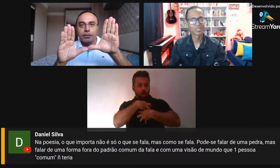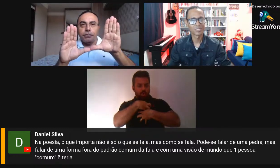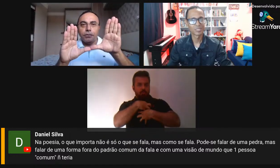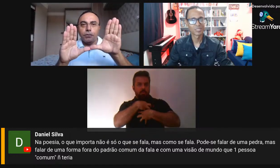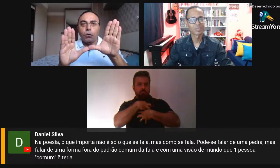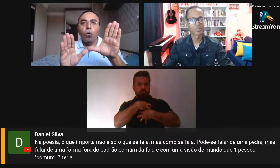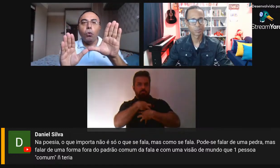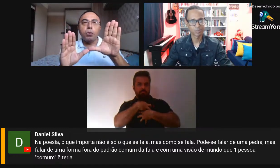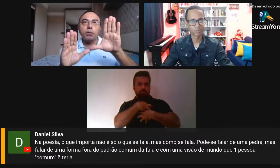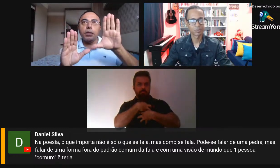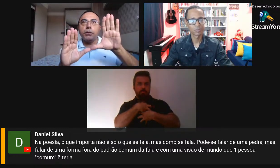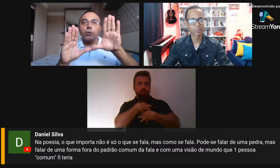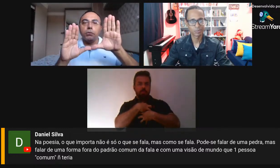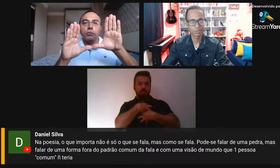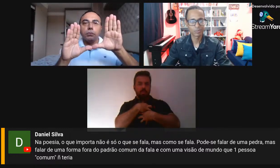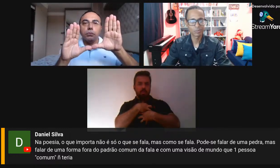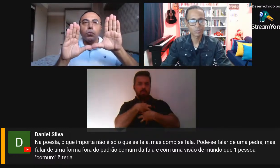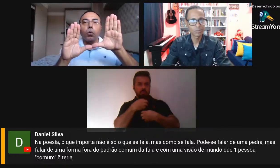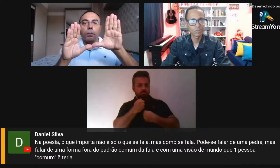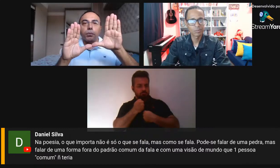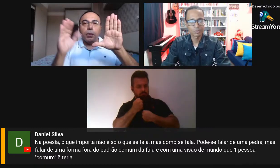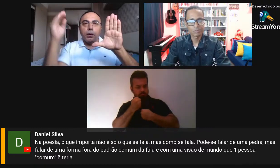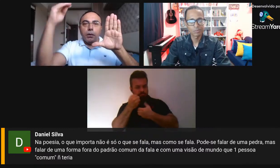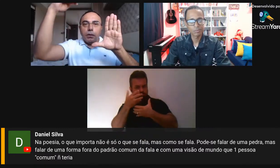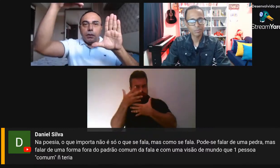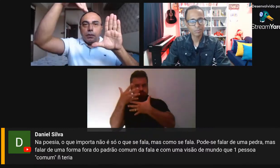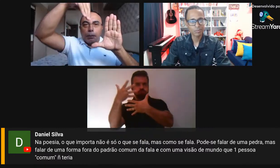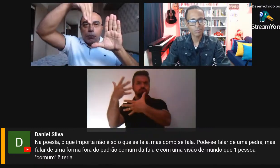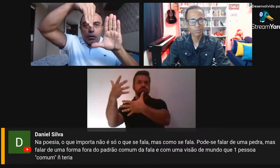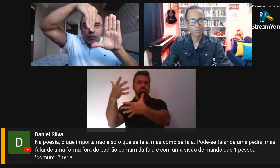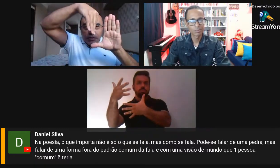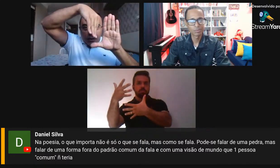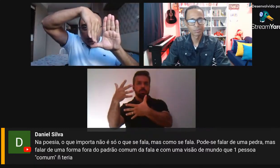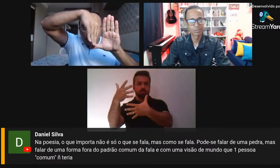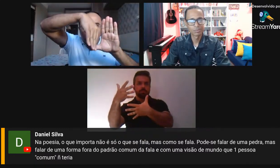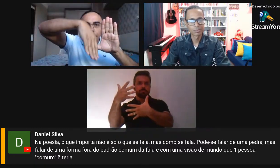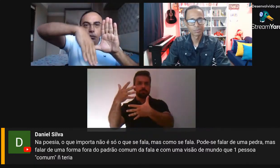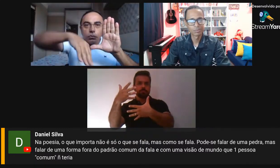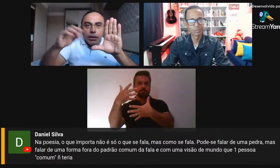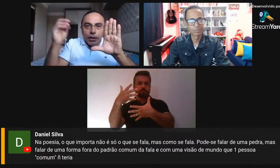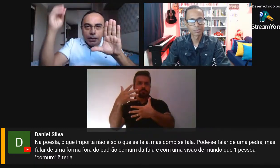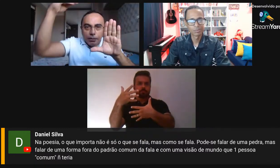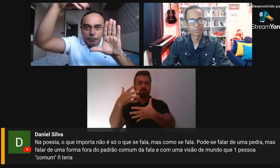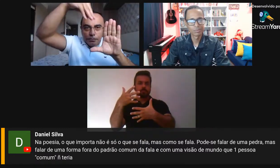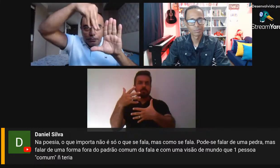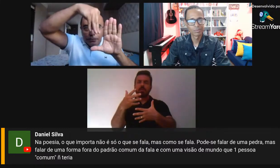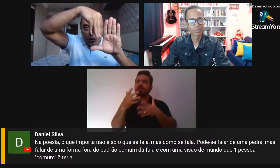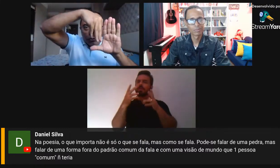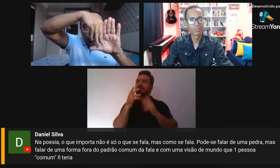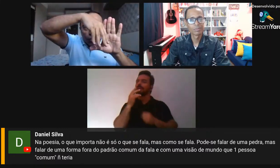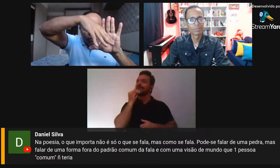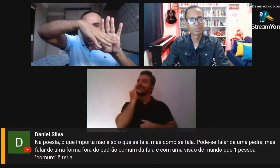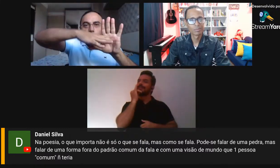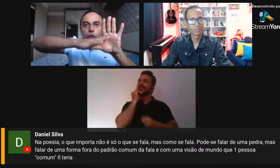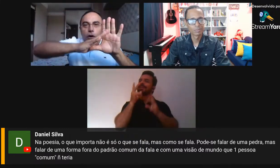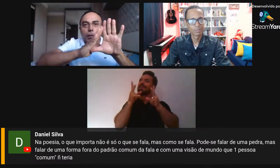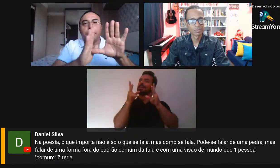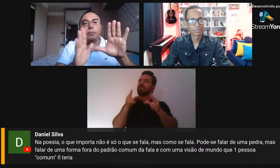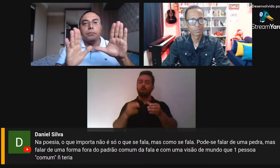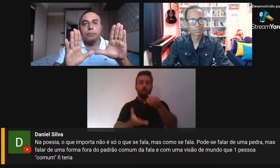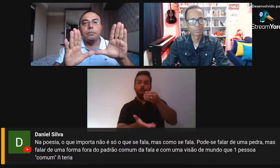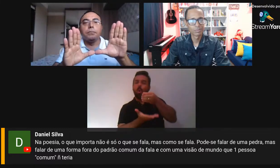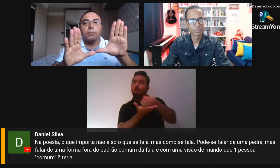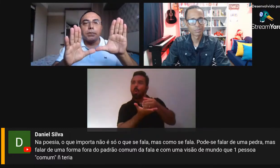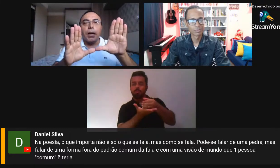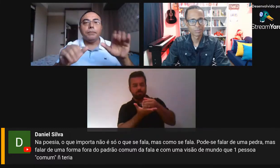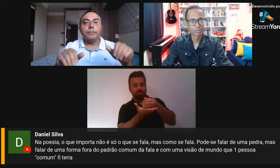caixa, ou que seja o copo. E a poesia é o que vem dentro dele, é o que toma a forma.